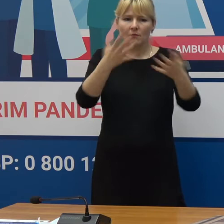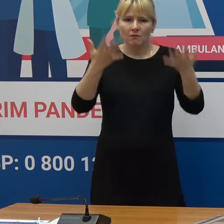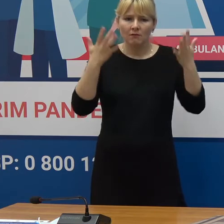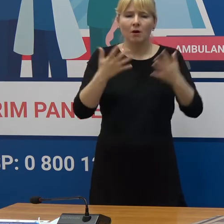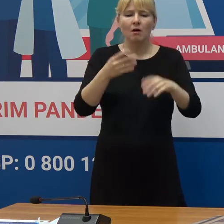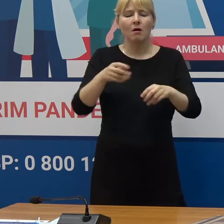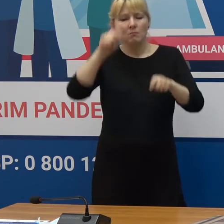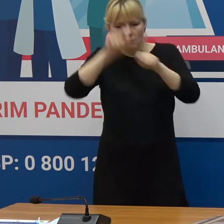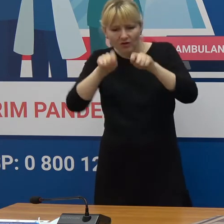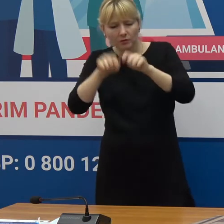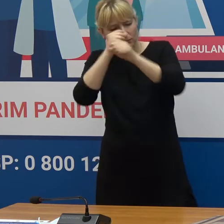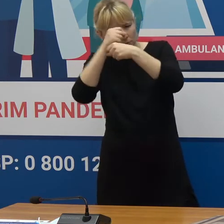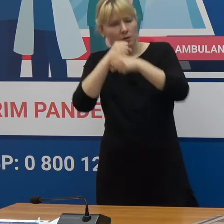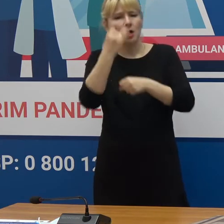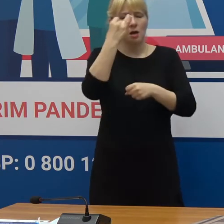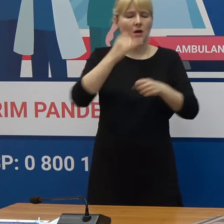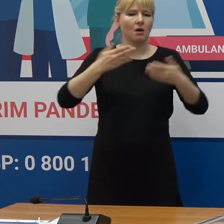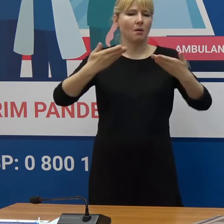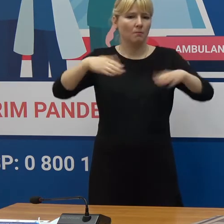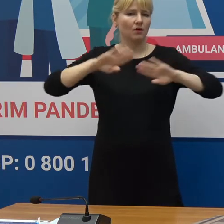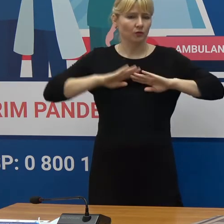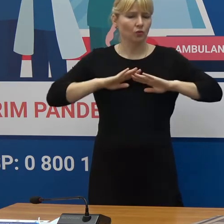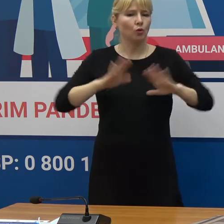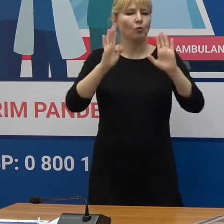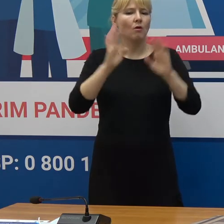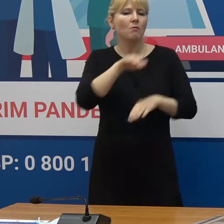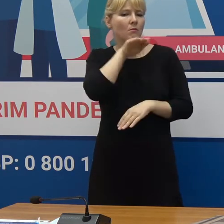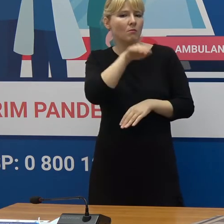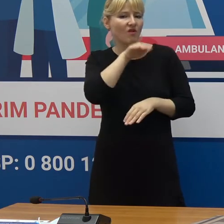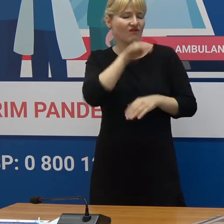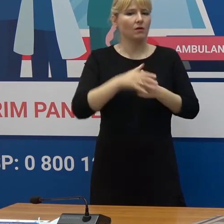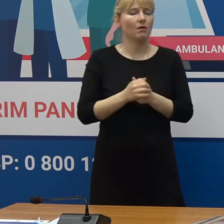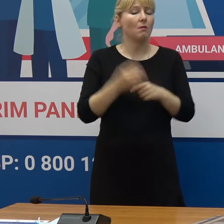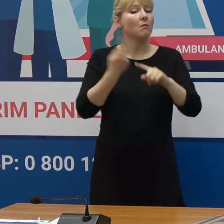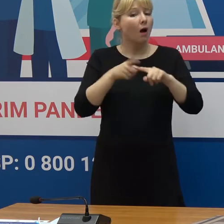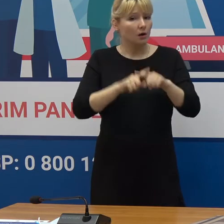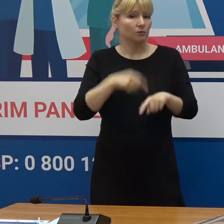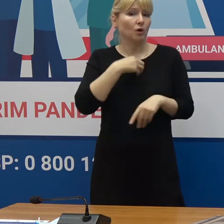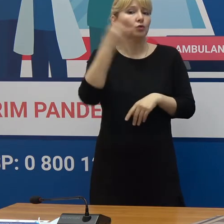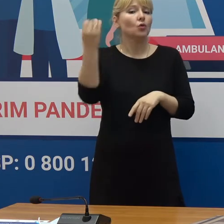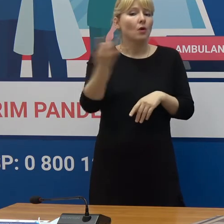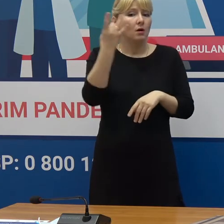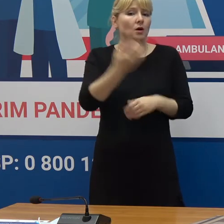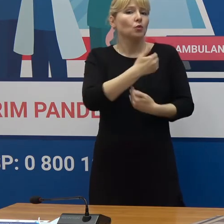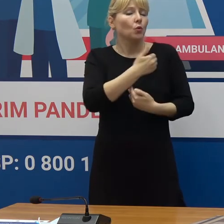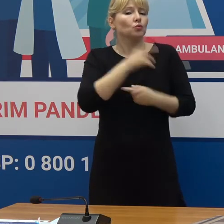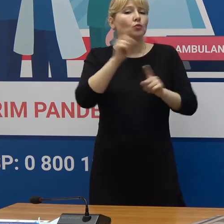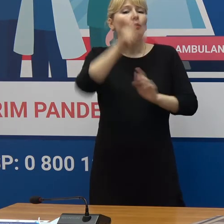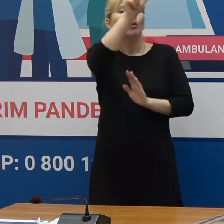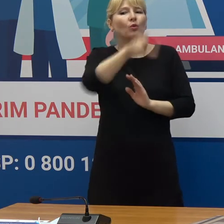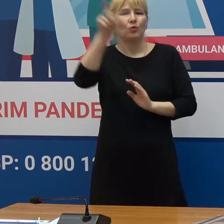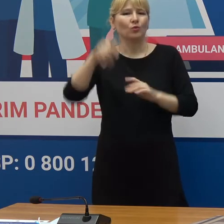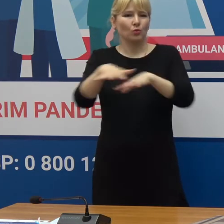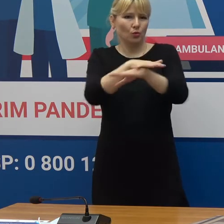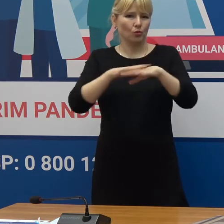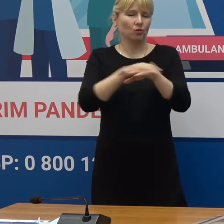studii și din recomandările experților De aici îndemnăm încă o dată populația să fie